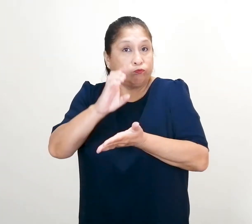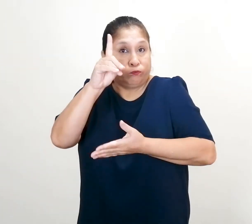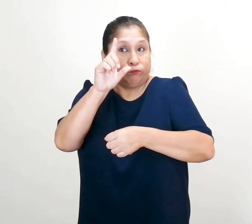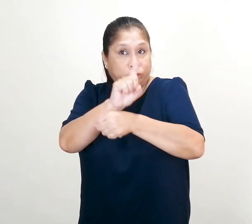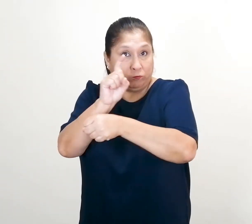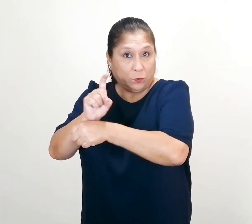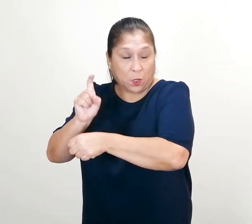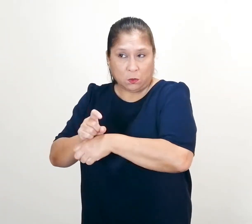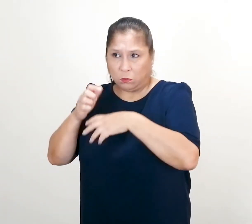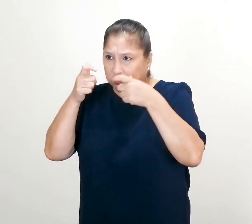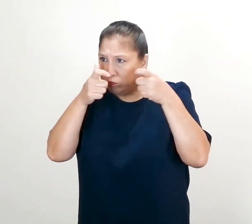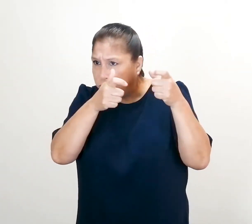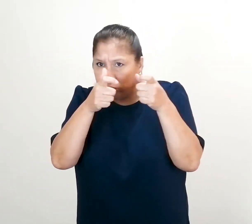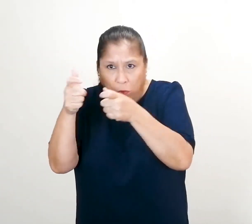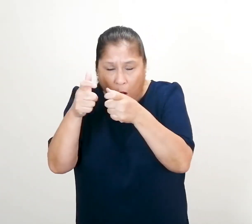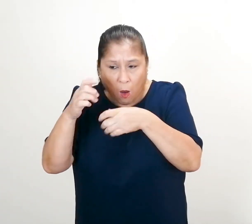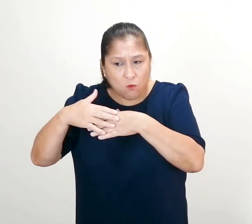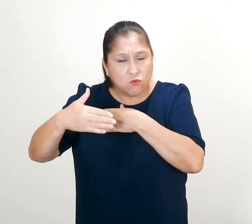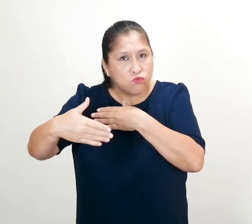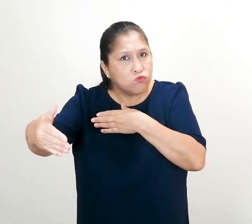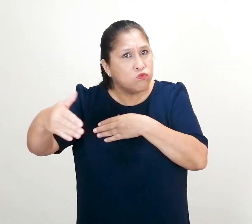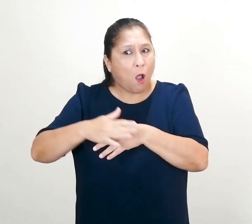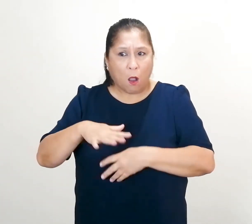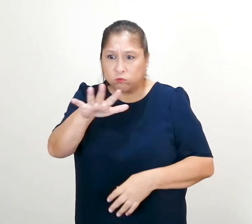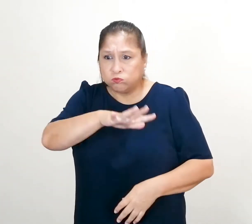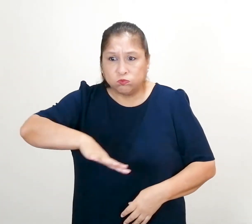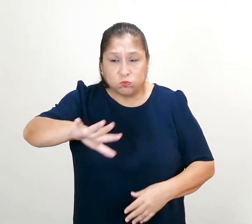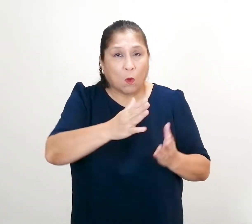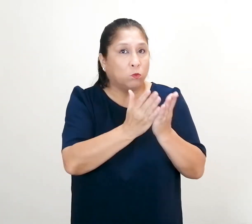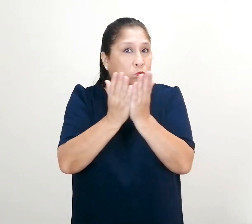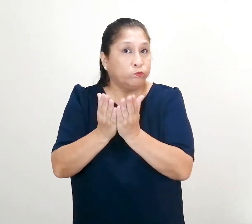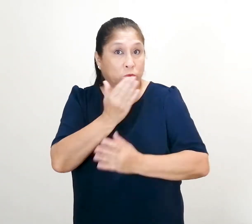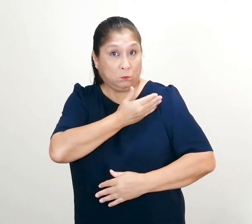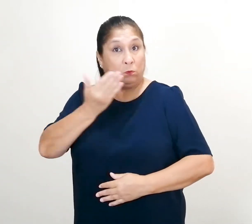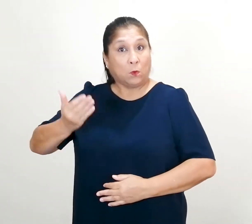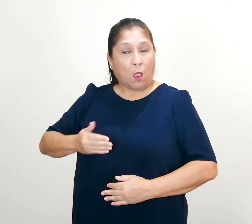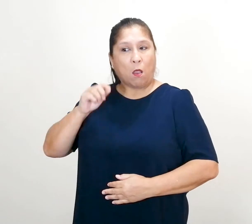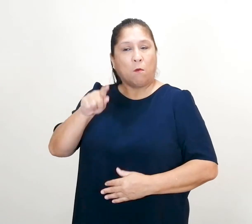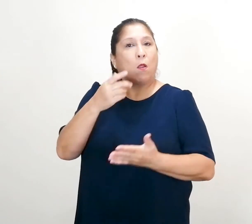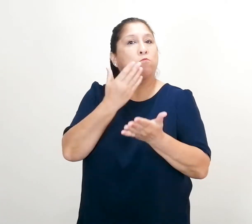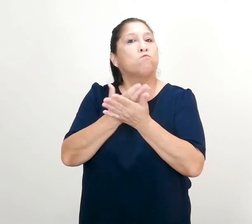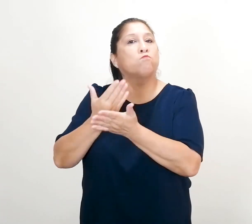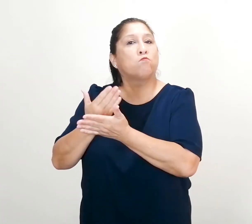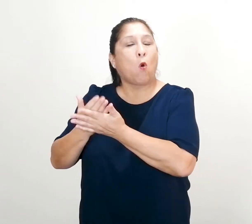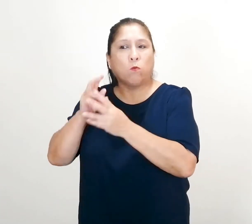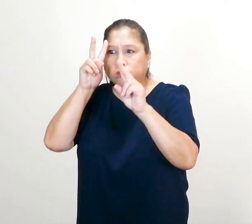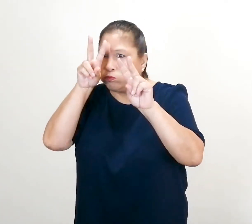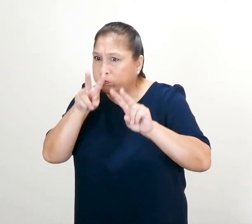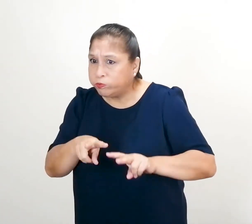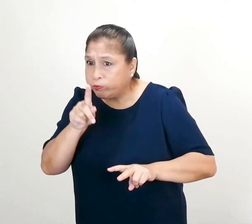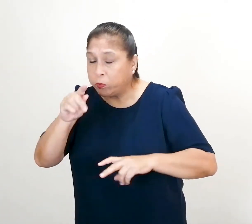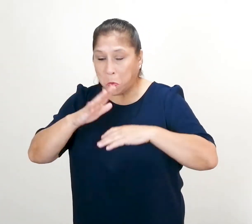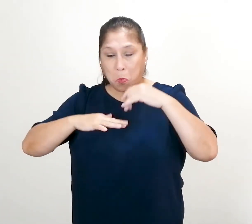Supervisamos periódicamente el estado de las escuelas públicas para comprobar el estado de su infraestructura,